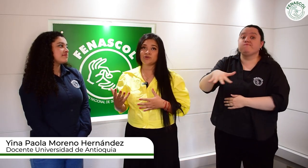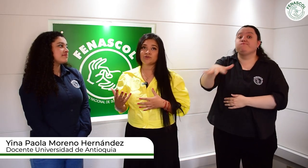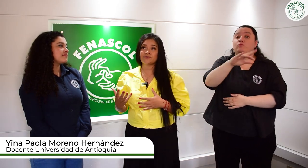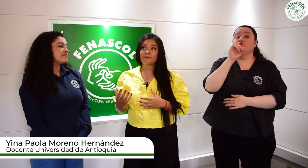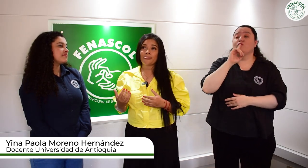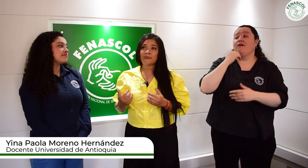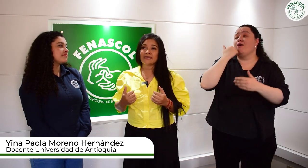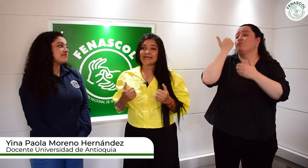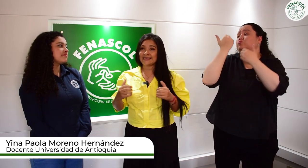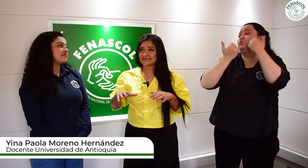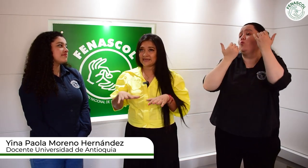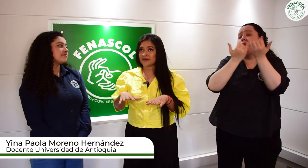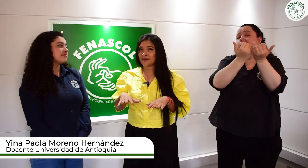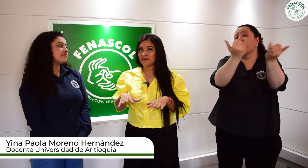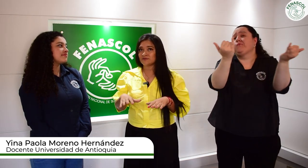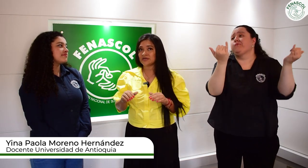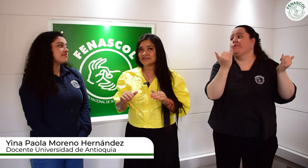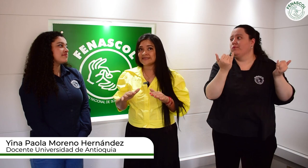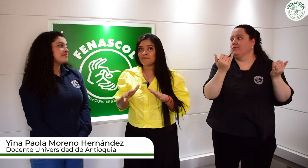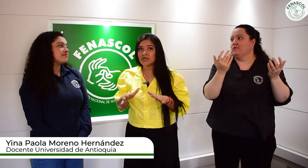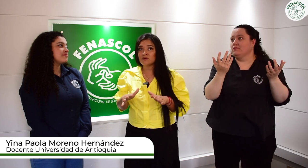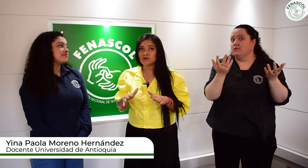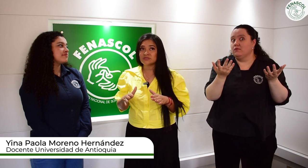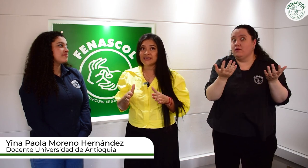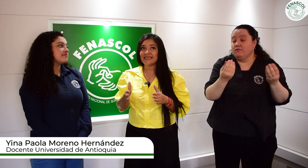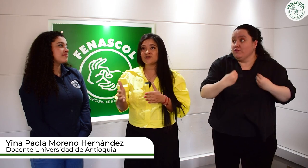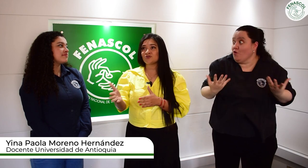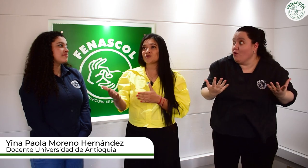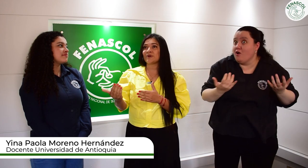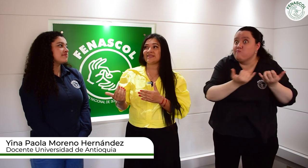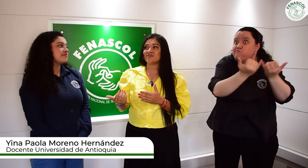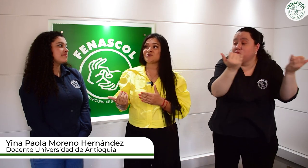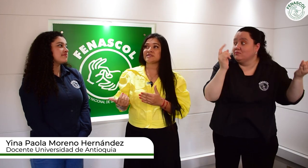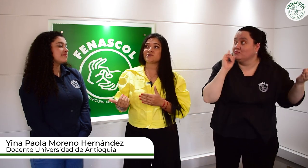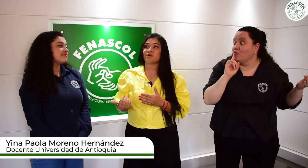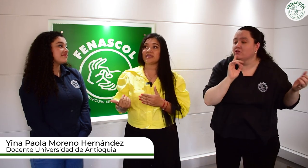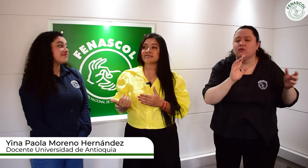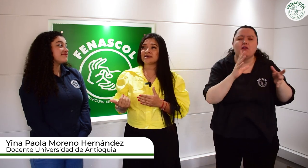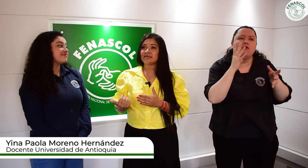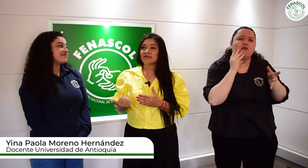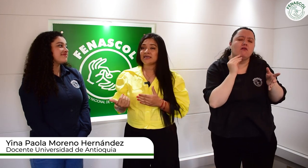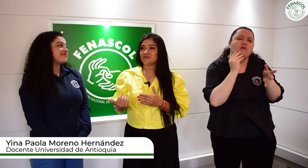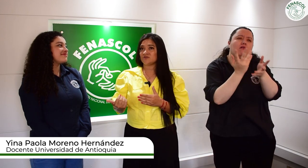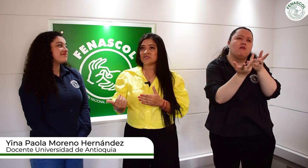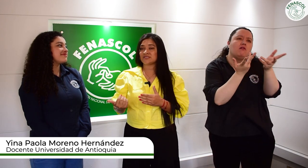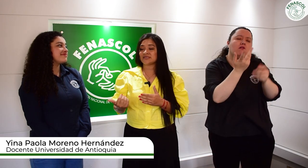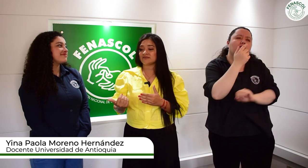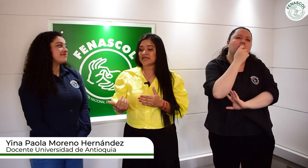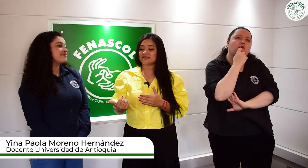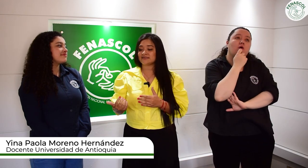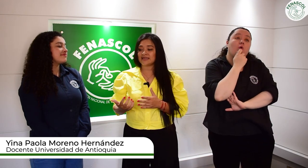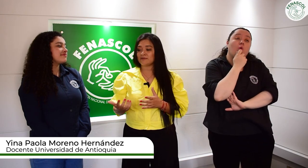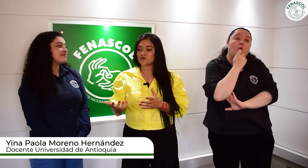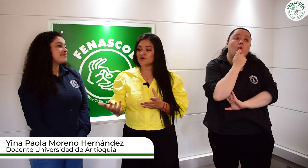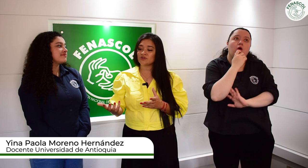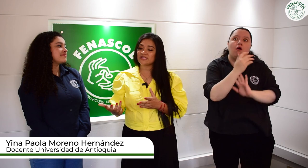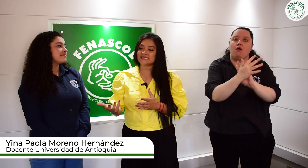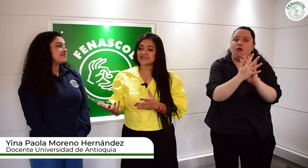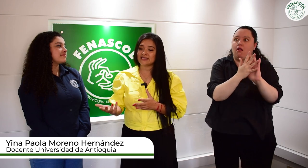están acá, sea, están vivos, y ellos nos cuentan sus historias, entonces, o sea, tenemos sordos de 60, de